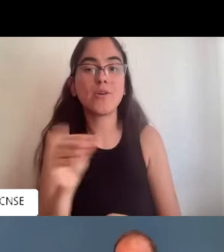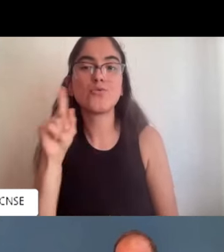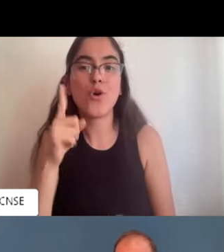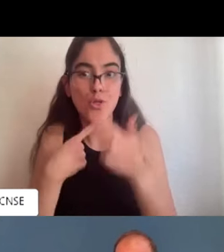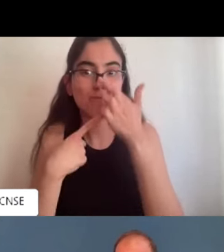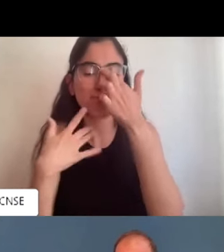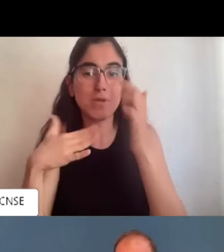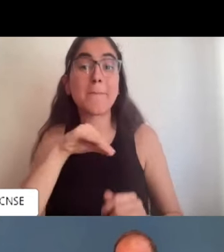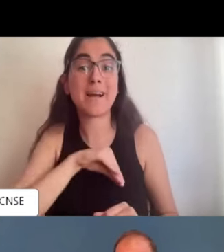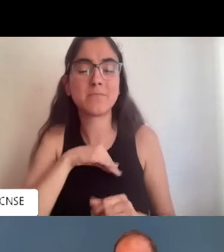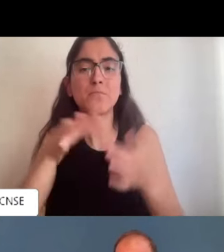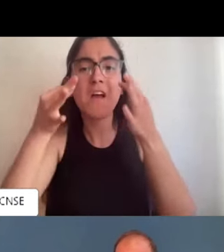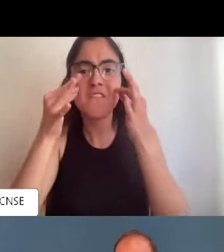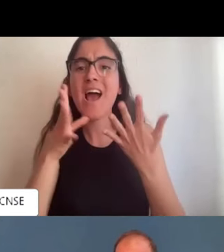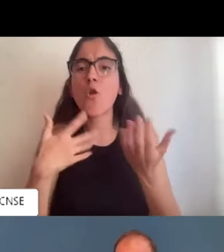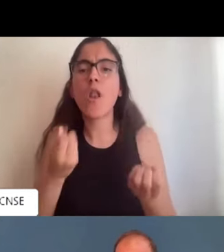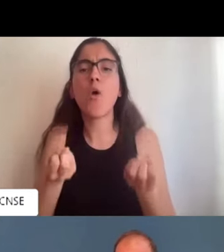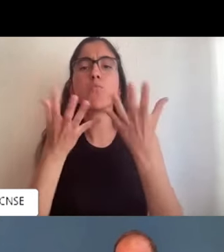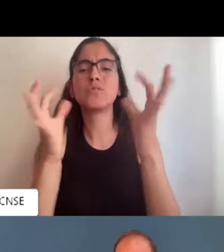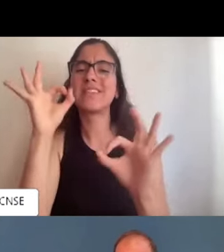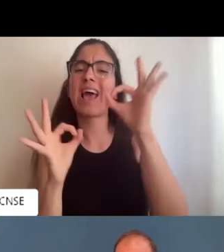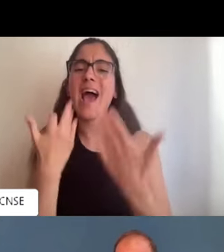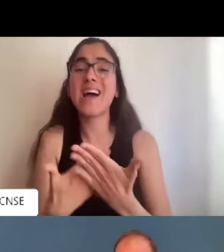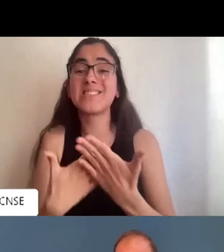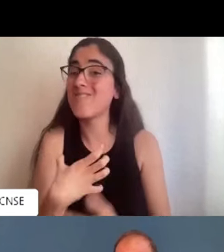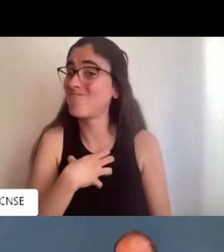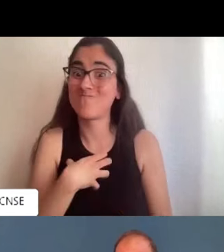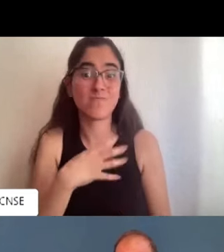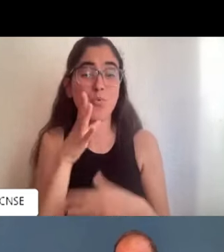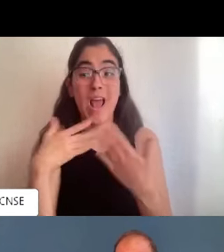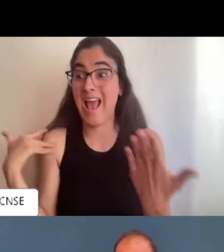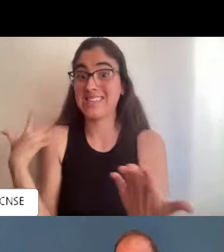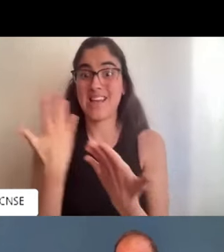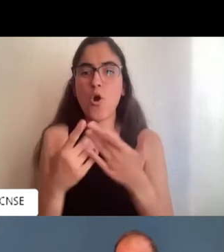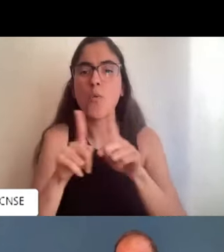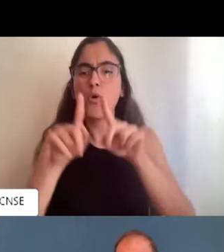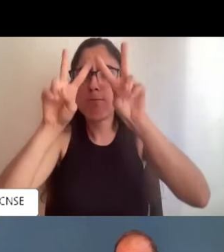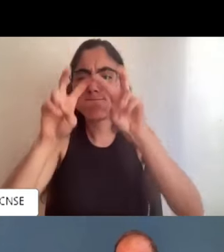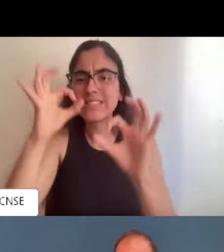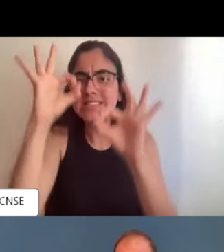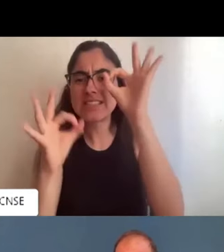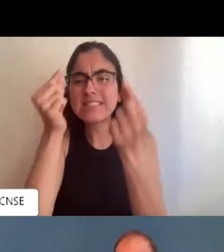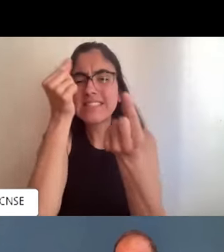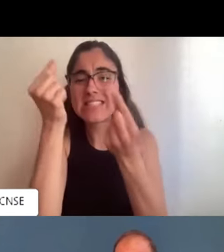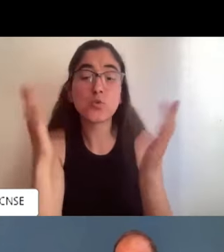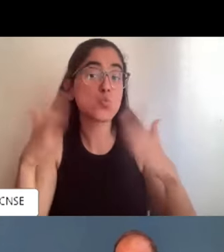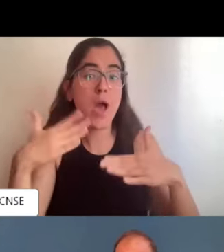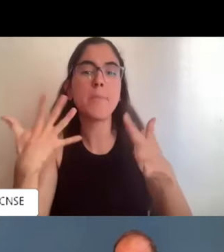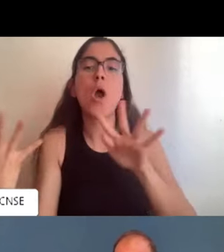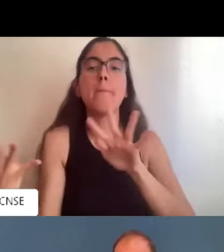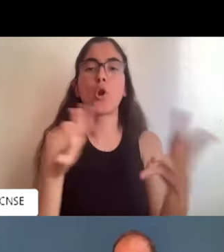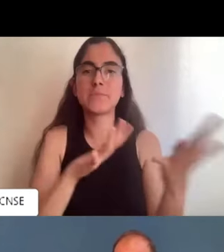presentes. Esto quiere decir que la juventud sorda tiene una tasa de desempleo muy alta y hasta ahora